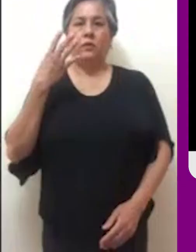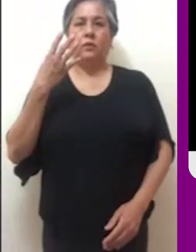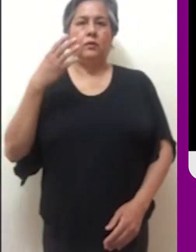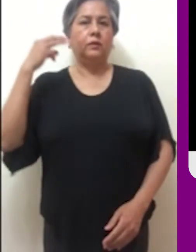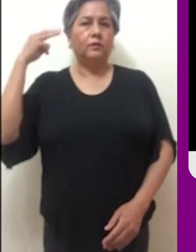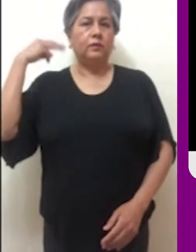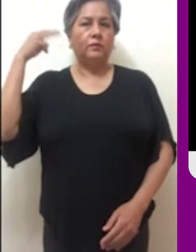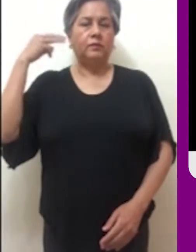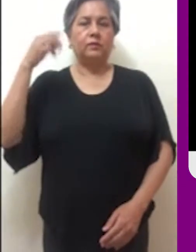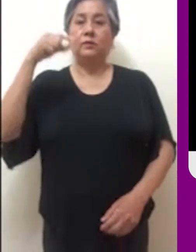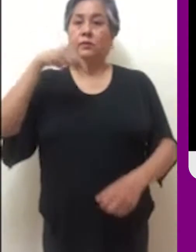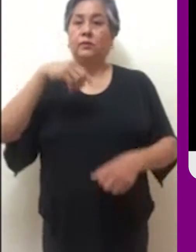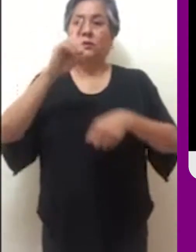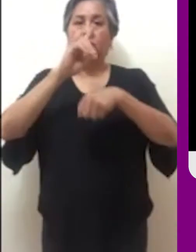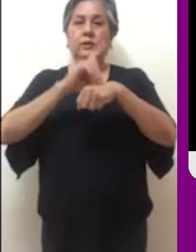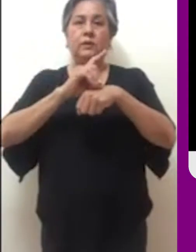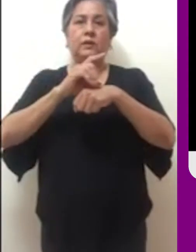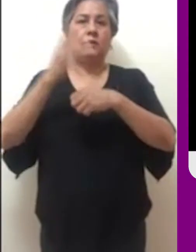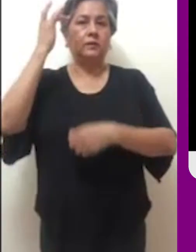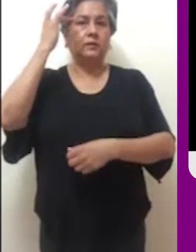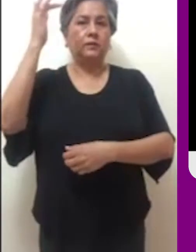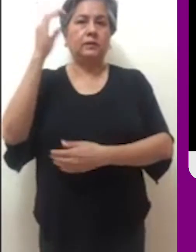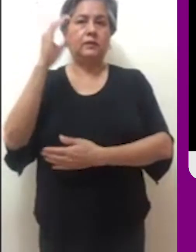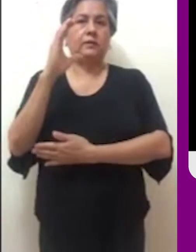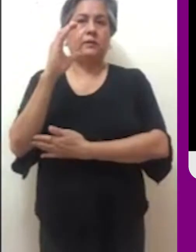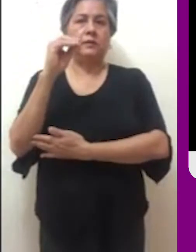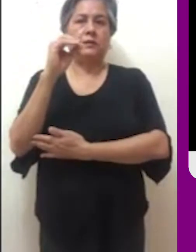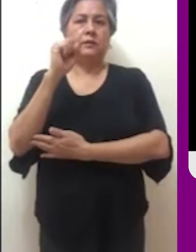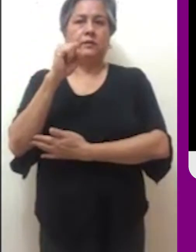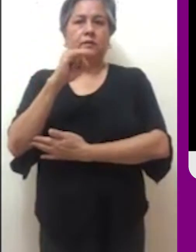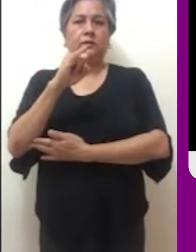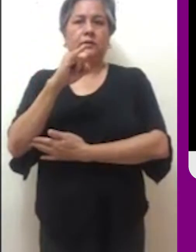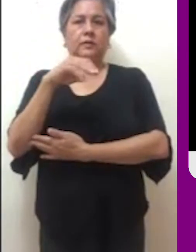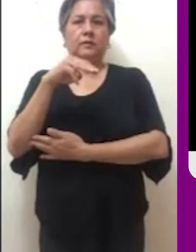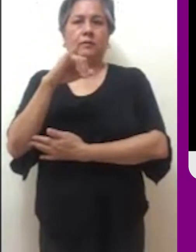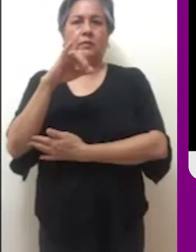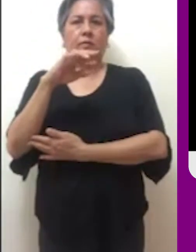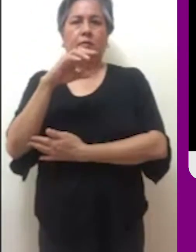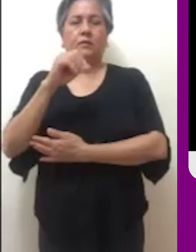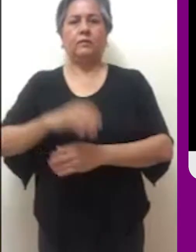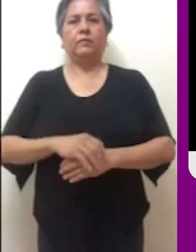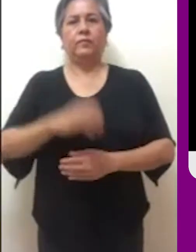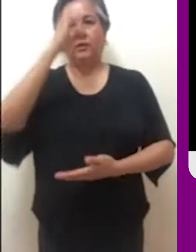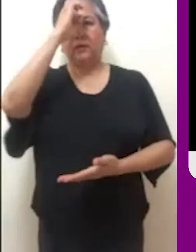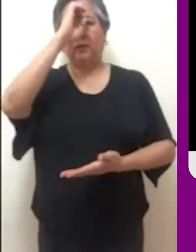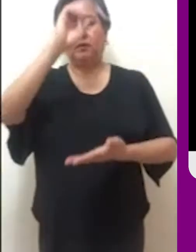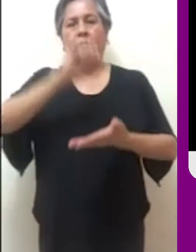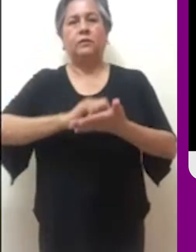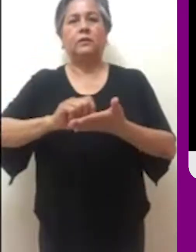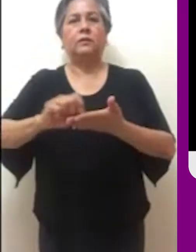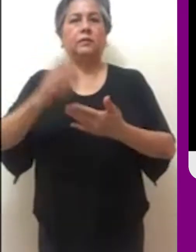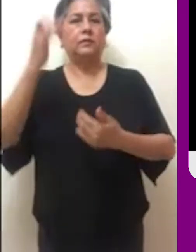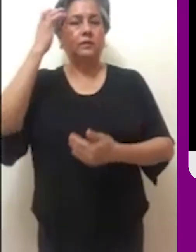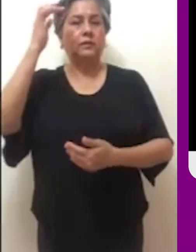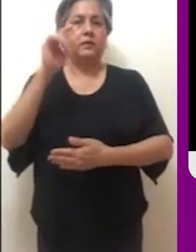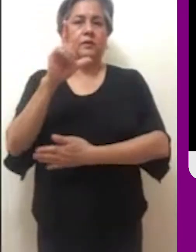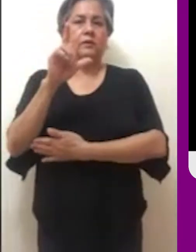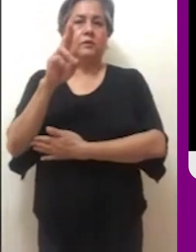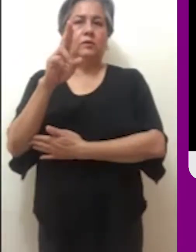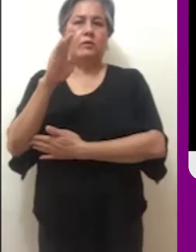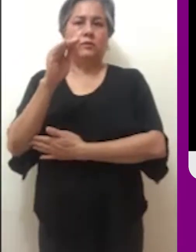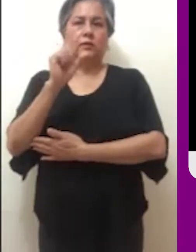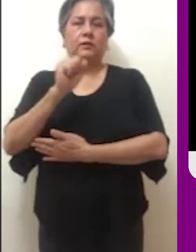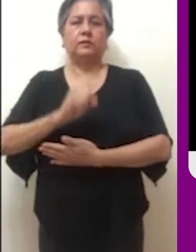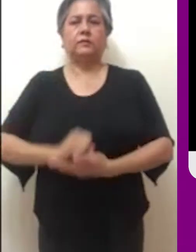4 de marzo, hoy celebramos a San Casimiro. Escuchemos el Evangelio según San Lucas